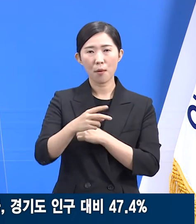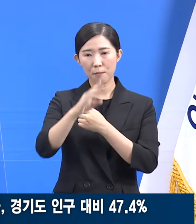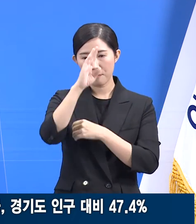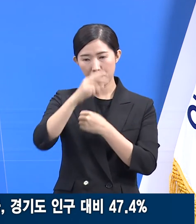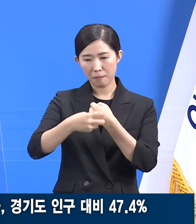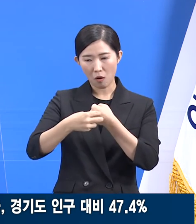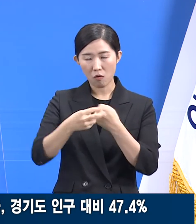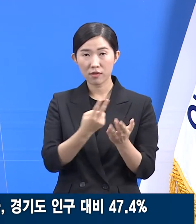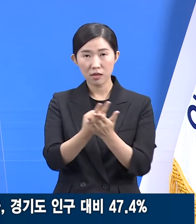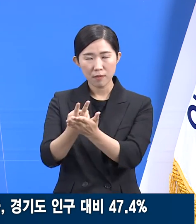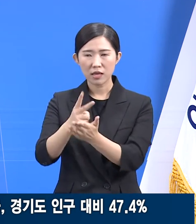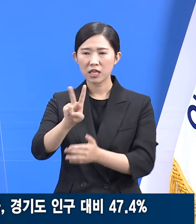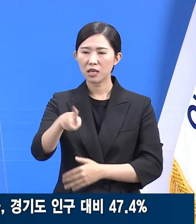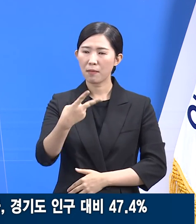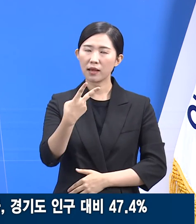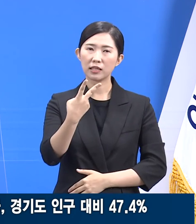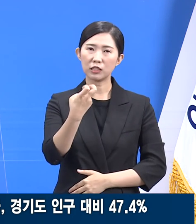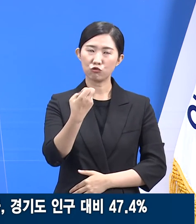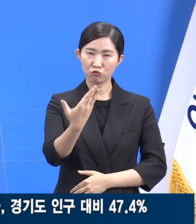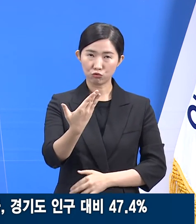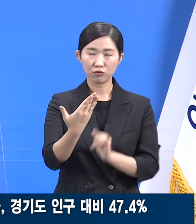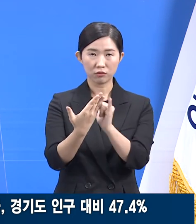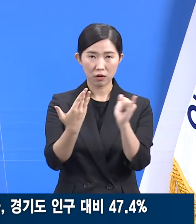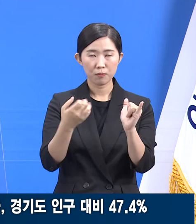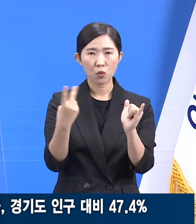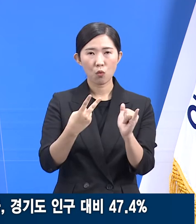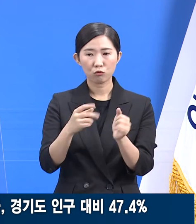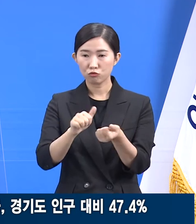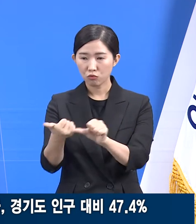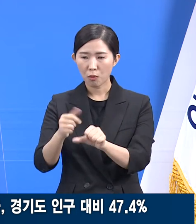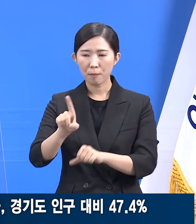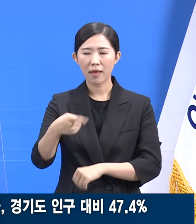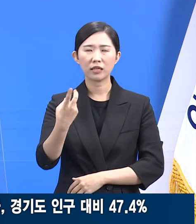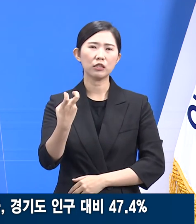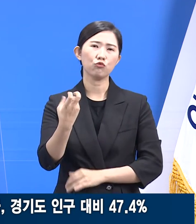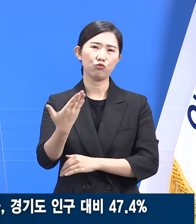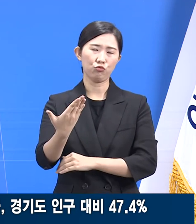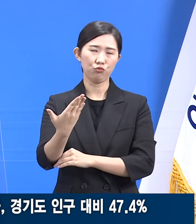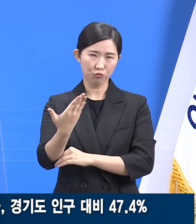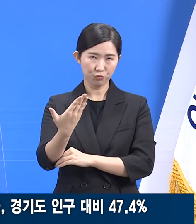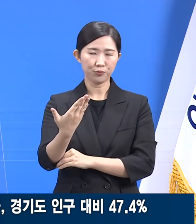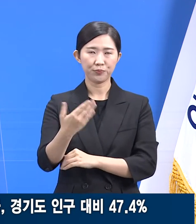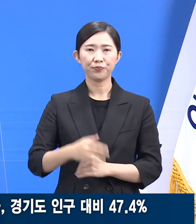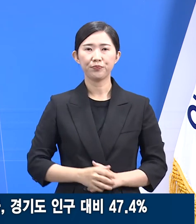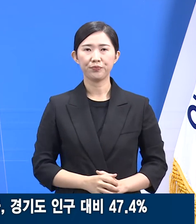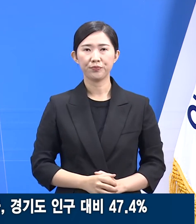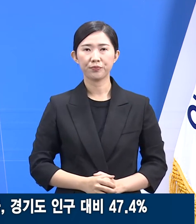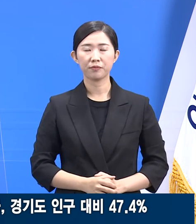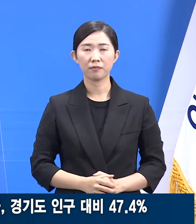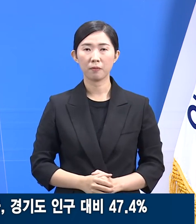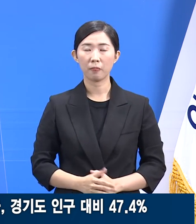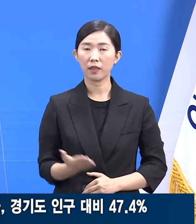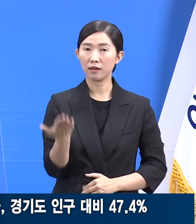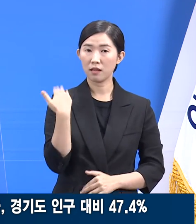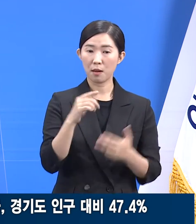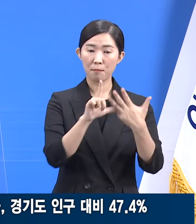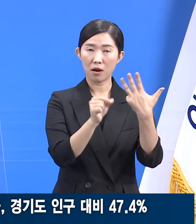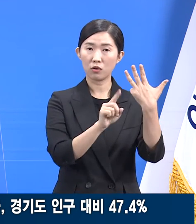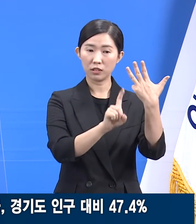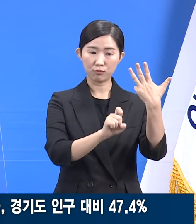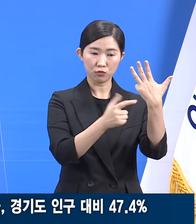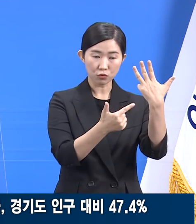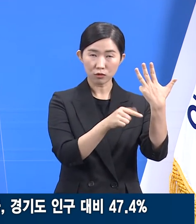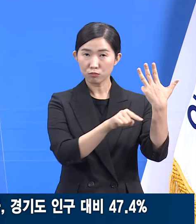사례 229건, 사망 사례가 129건 발생하였습니다. 지난 8월 16일부터